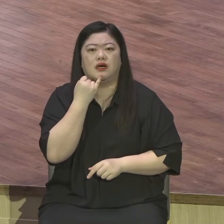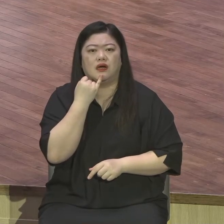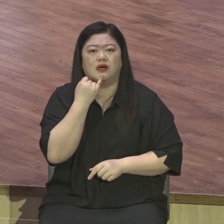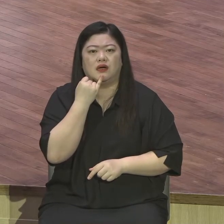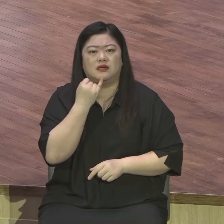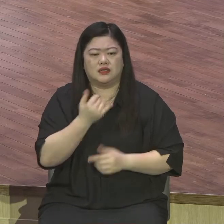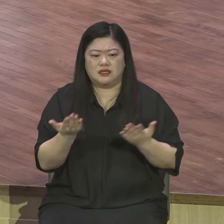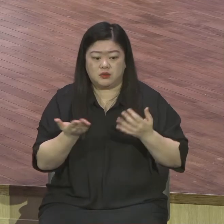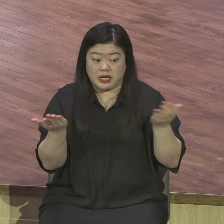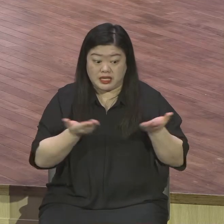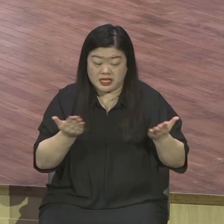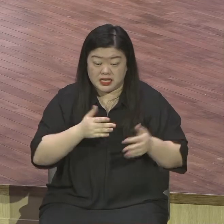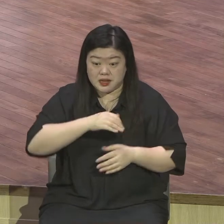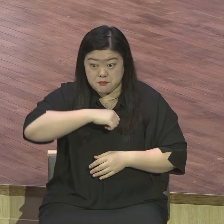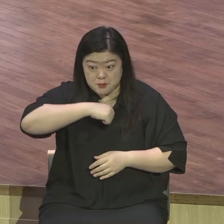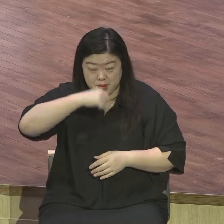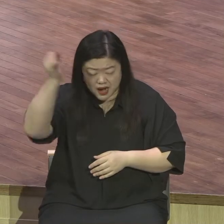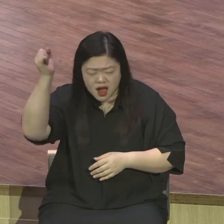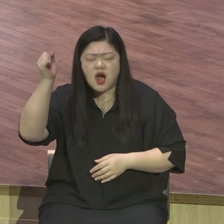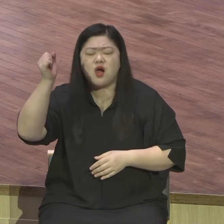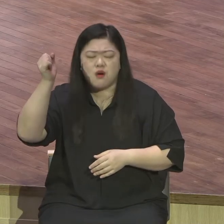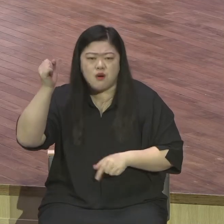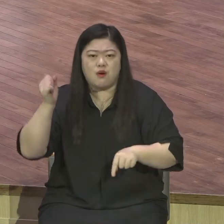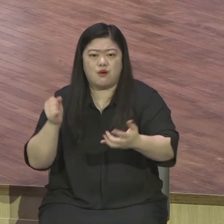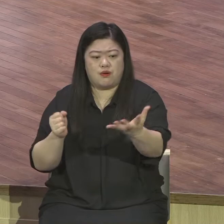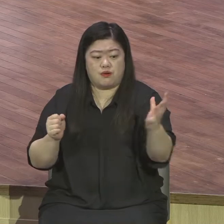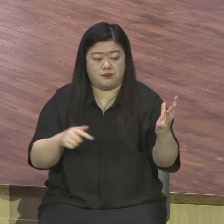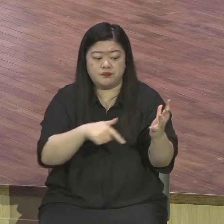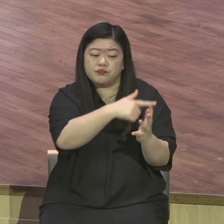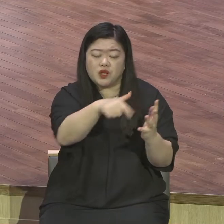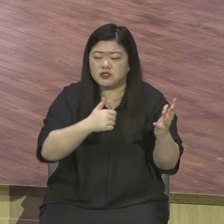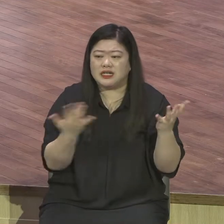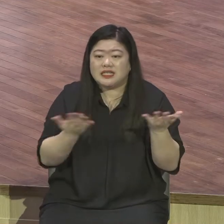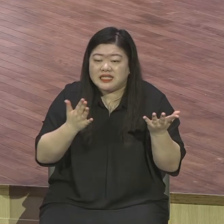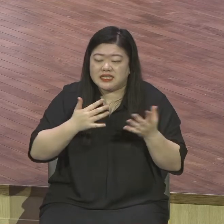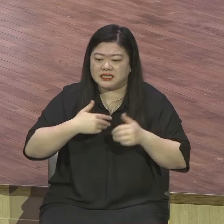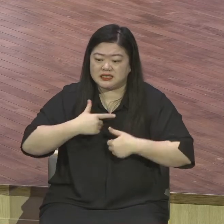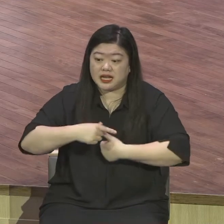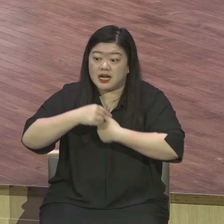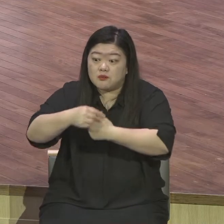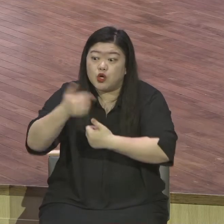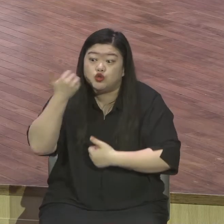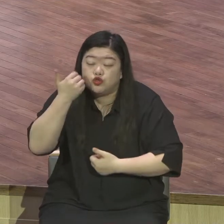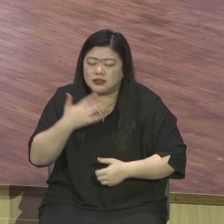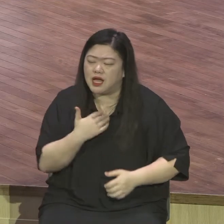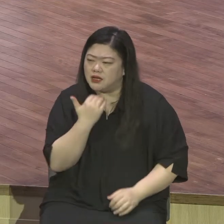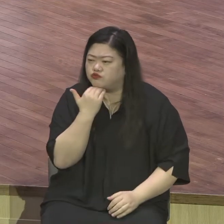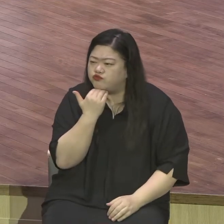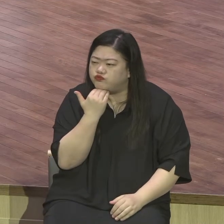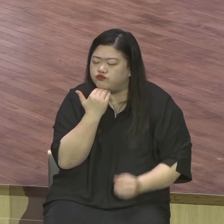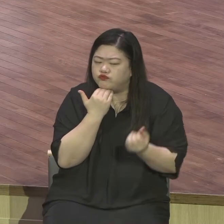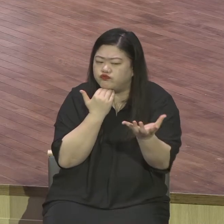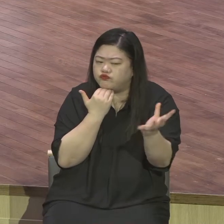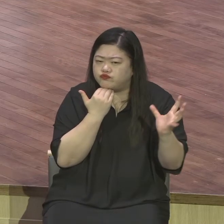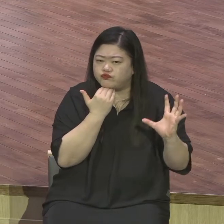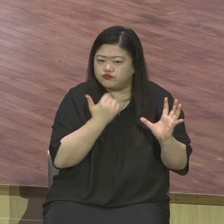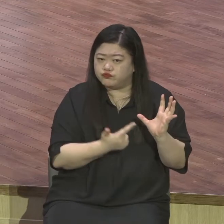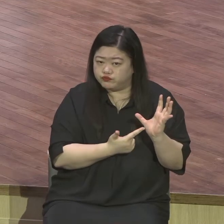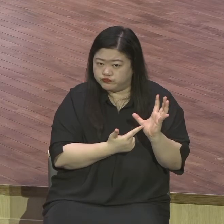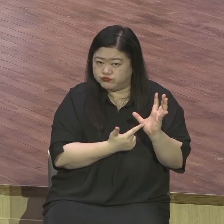그런데 감사하게도 이들이 포도원 주인이 하루 일당 한 대나리원씩 받기로 약속을